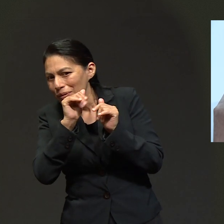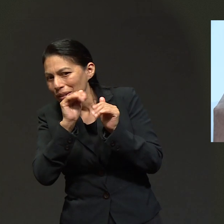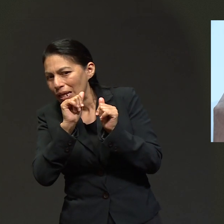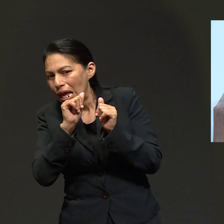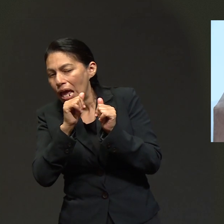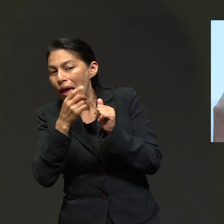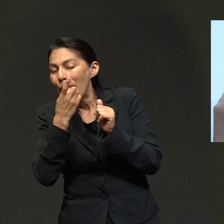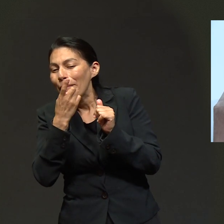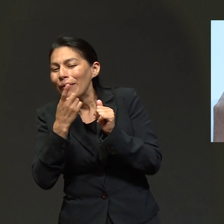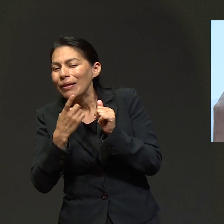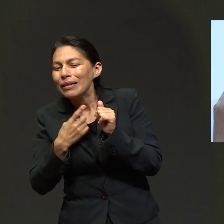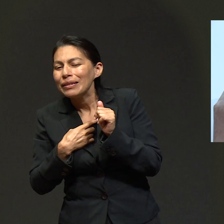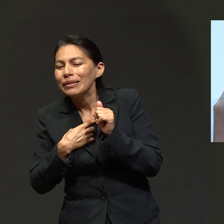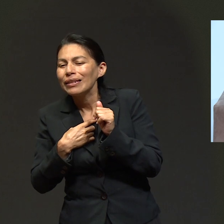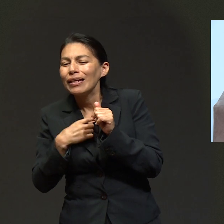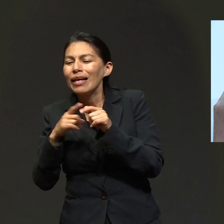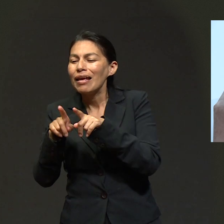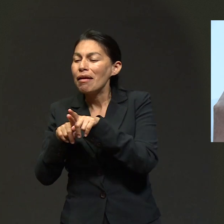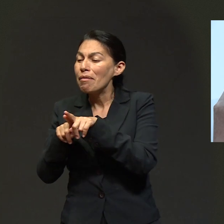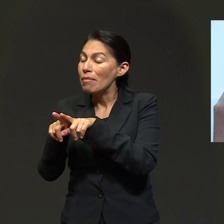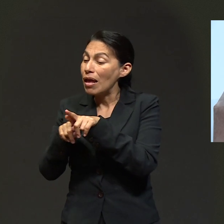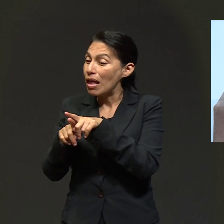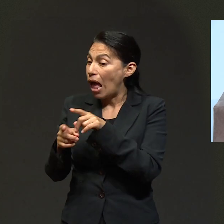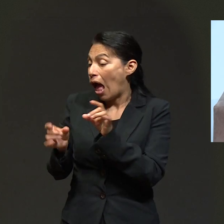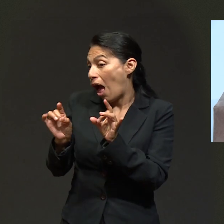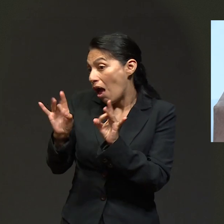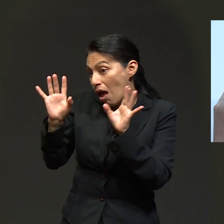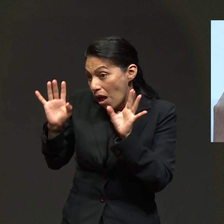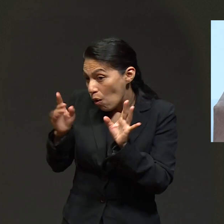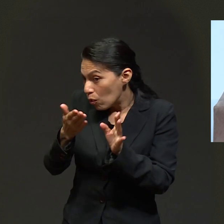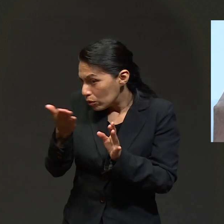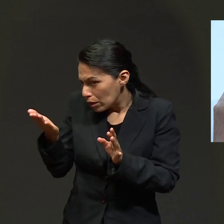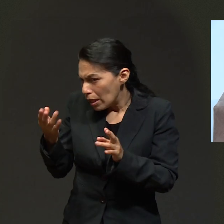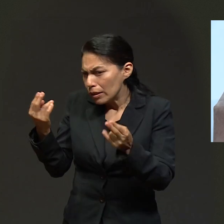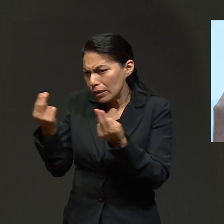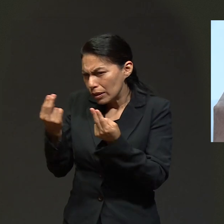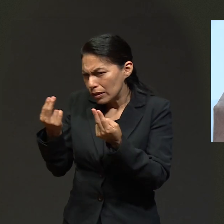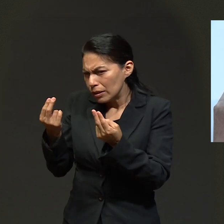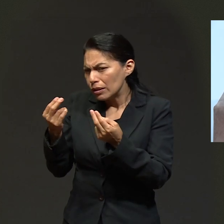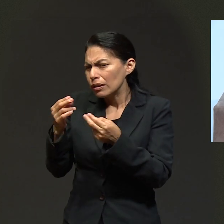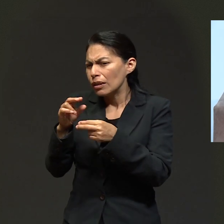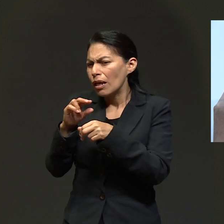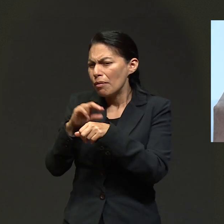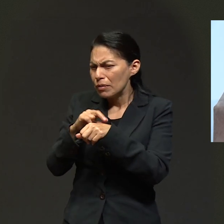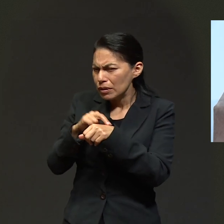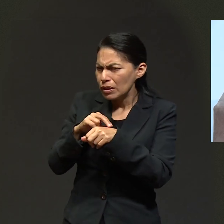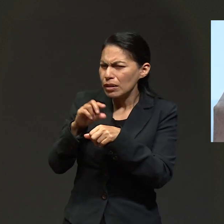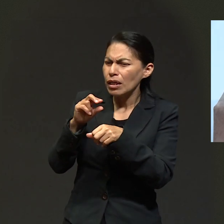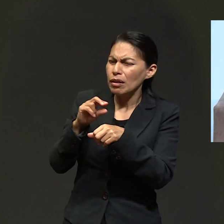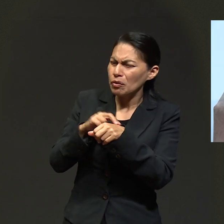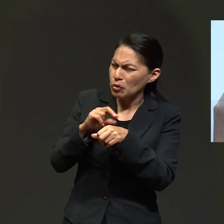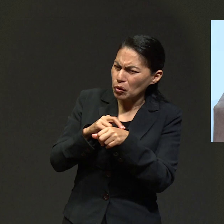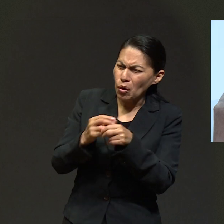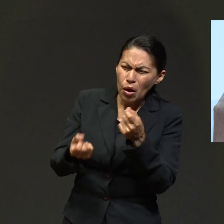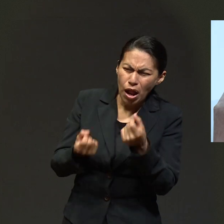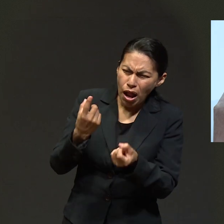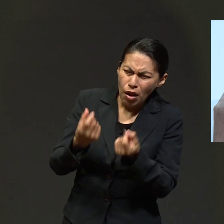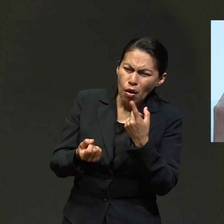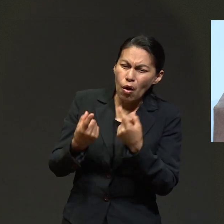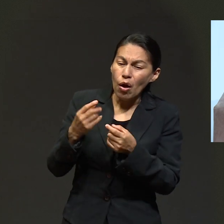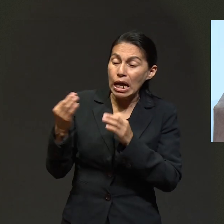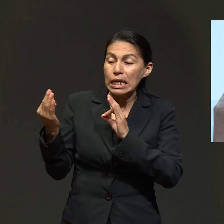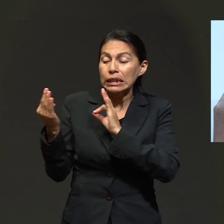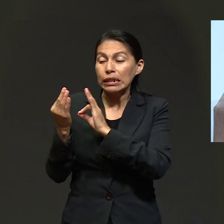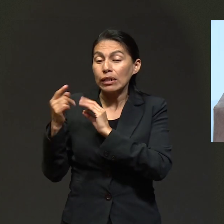iglesia, me dice, hermana, si algún día usted llega a necesitar, dice, asistencia